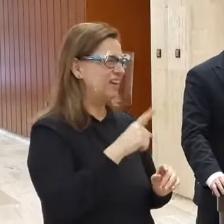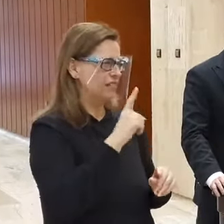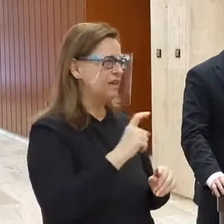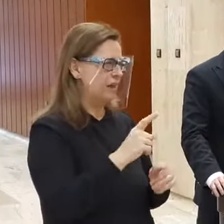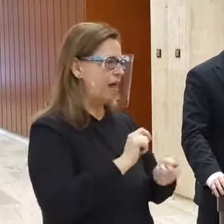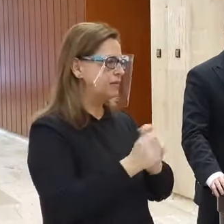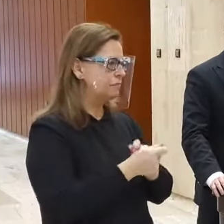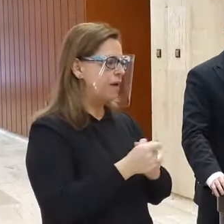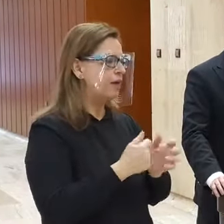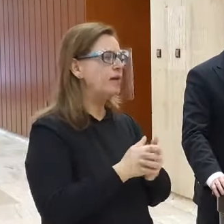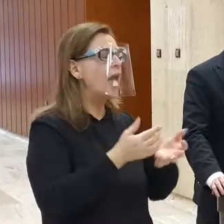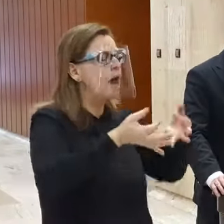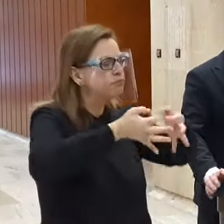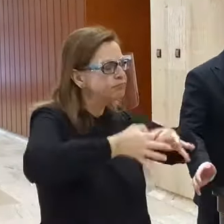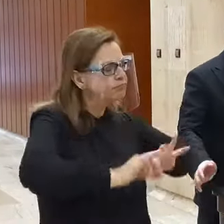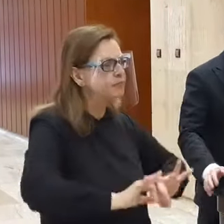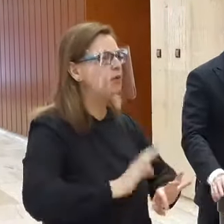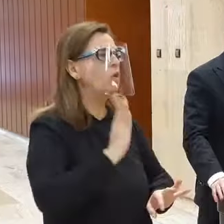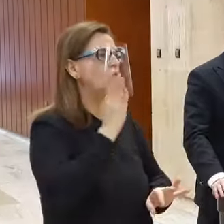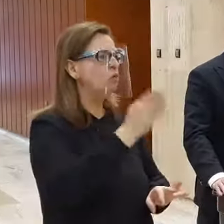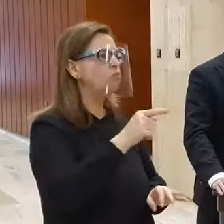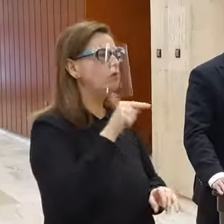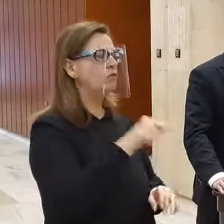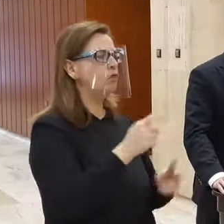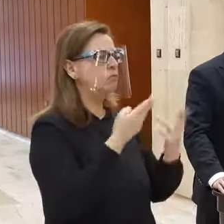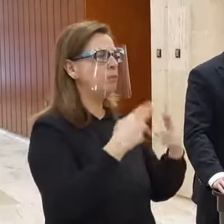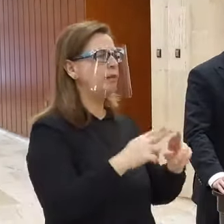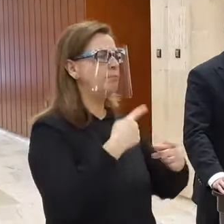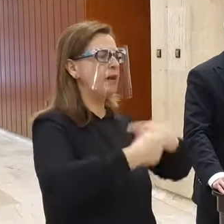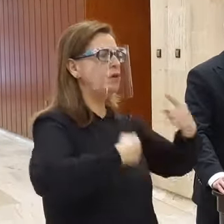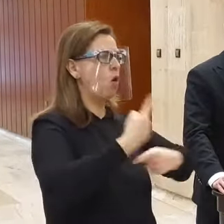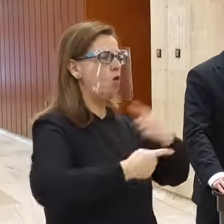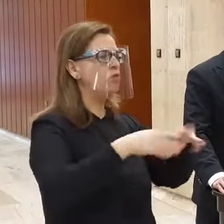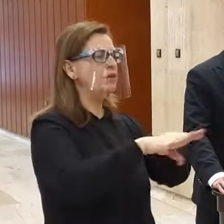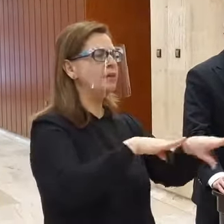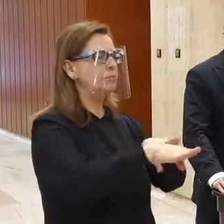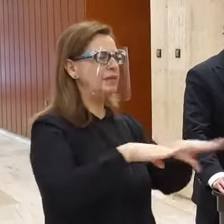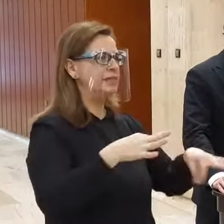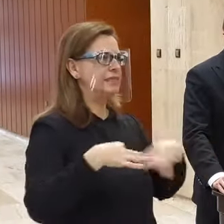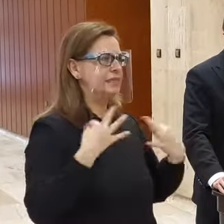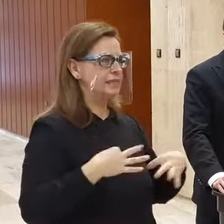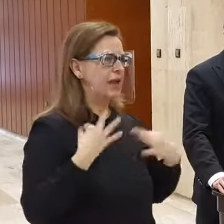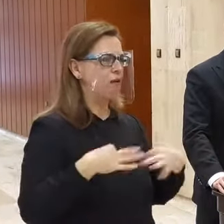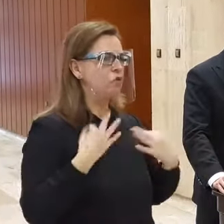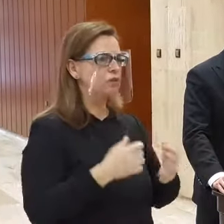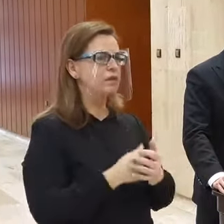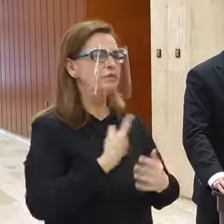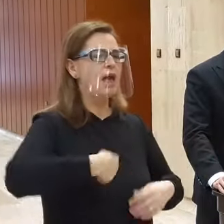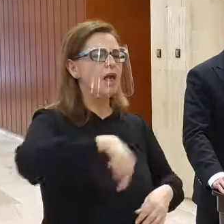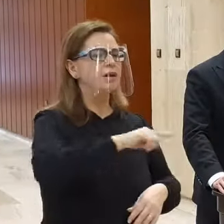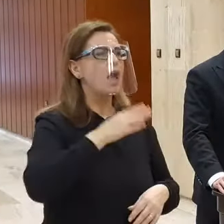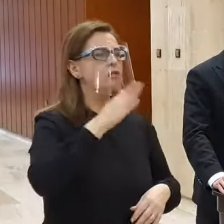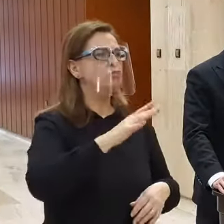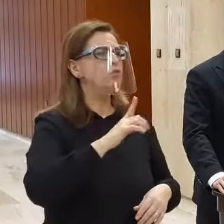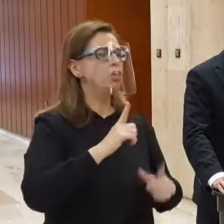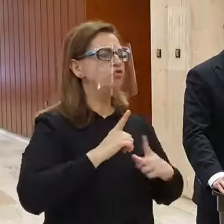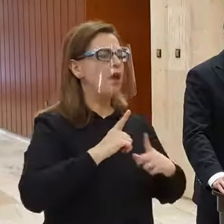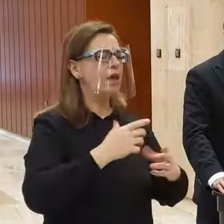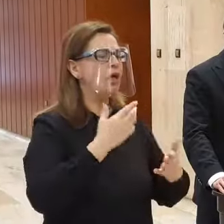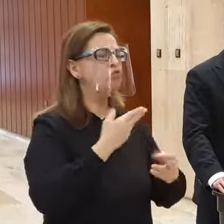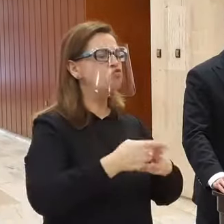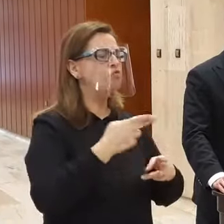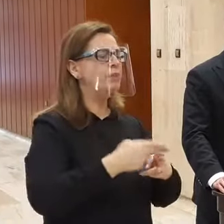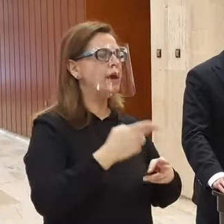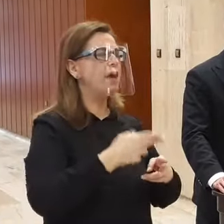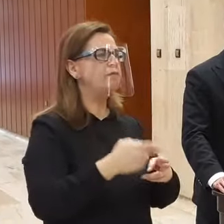jasné. Detaily bude v tomto prípade komunikovať minister zdravotníctva. Nás bude čakať úprava cestovných odporúčaní a